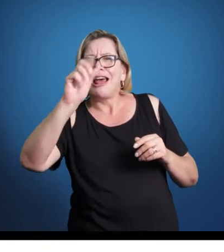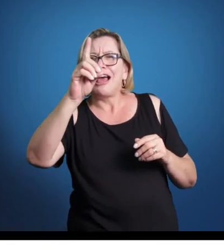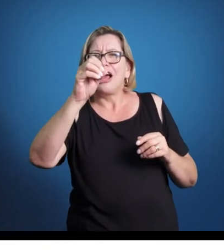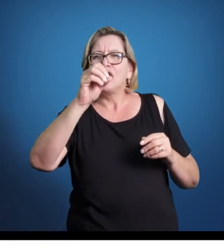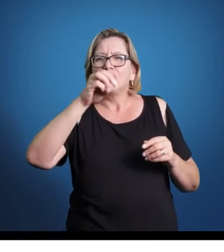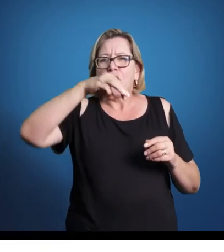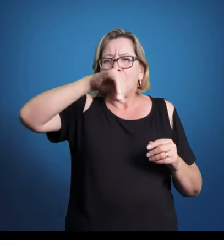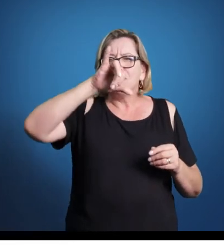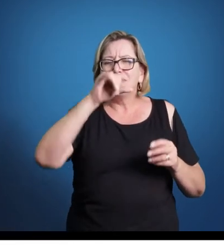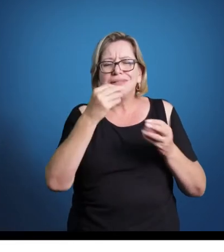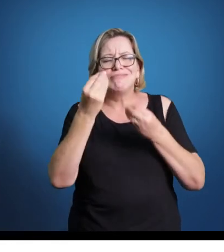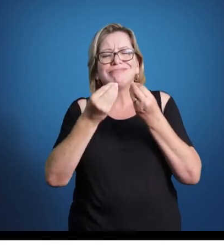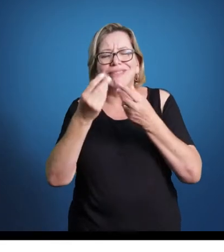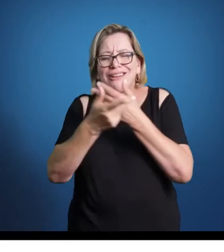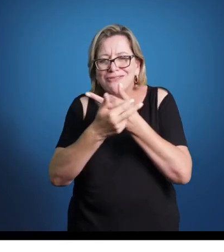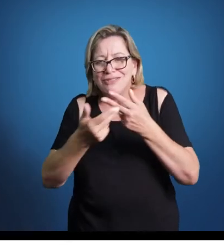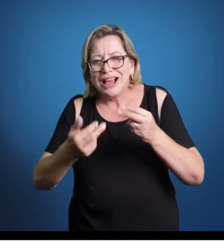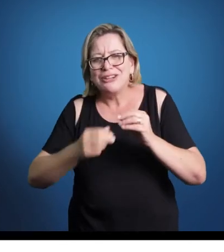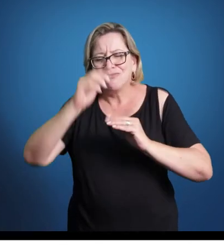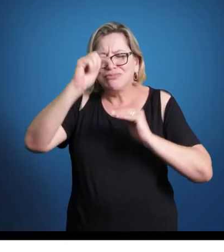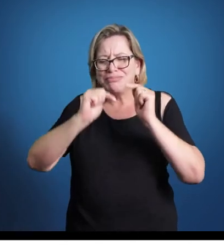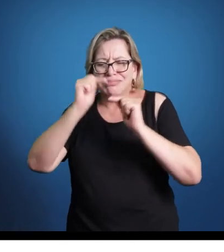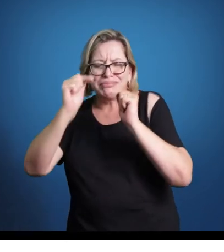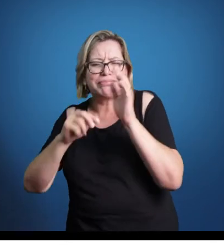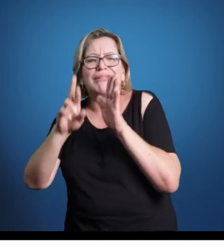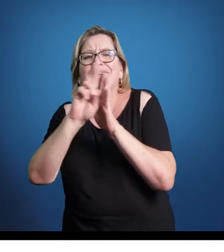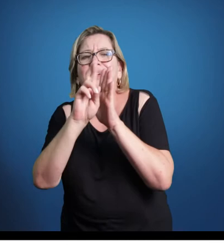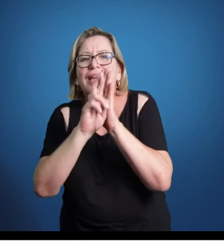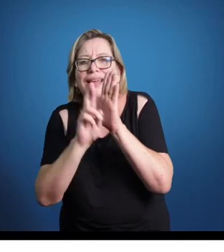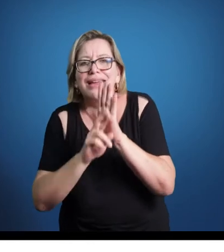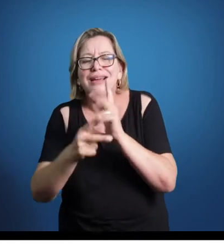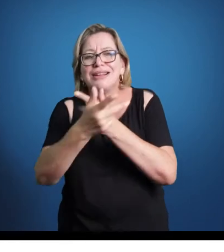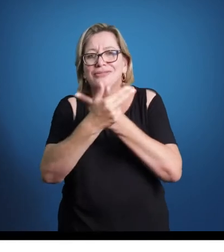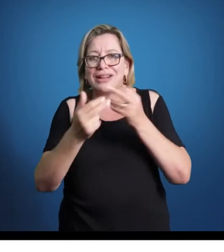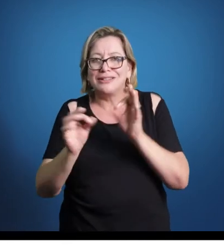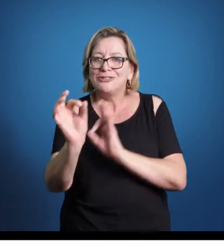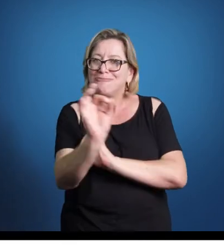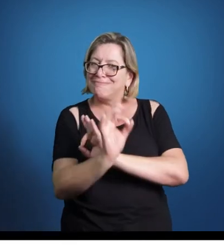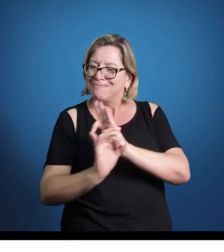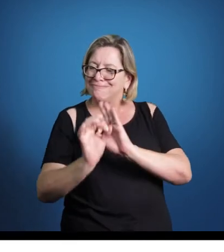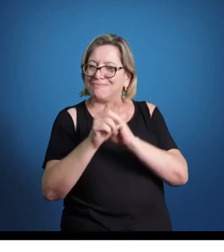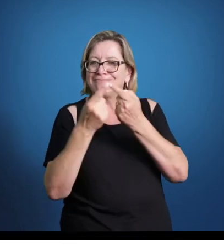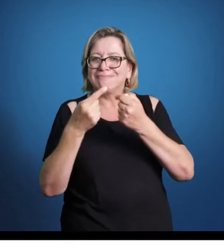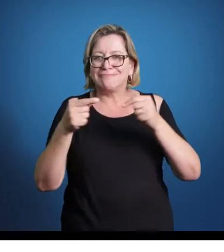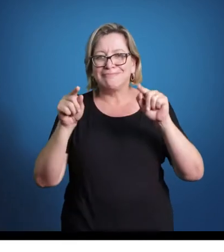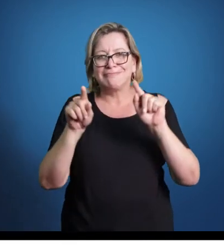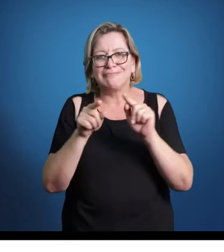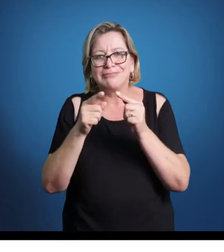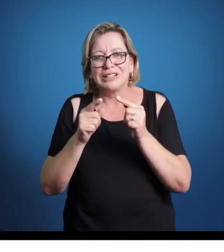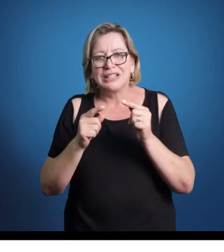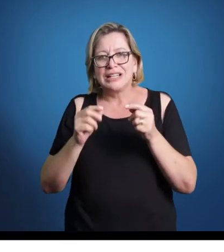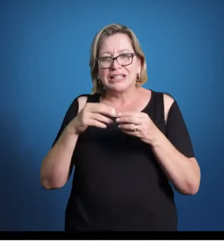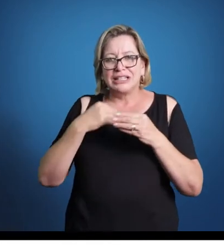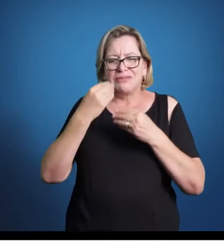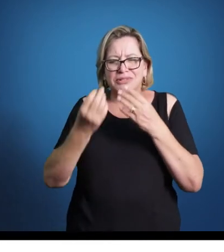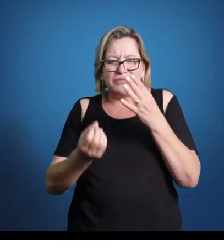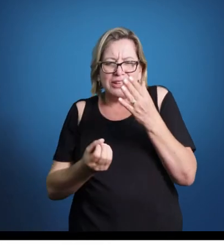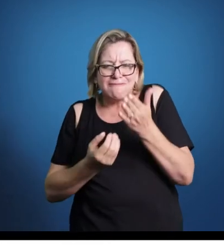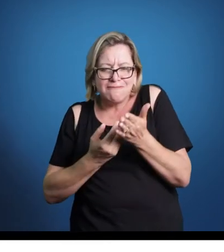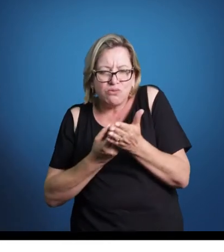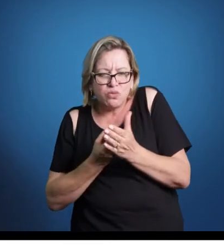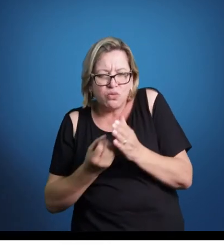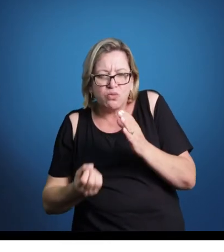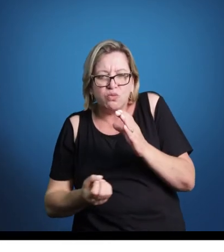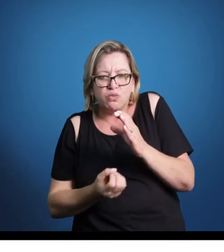sétima, dominantes com sétima, diminutos, etc. Existe toda uma regra de organização harmônica dos acordes que vai nascendo no